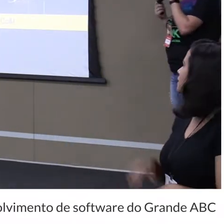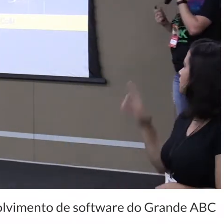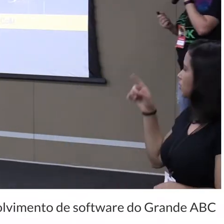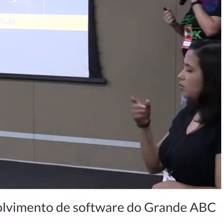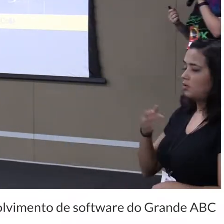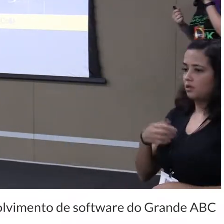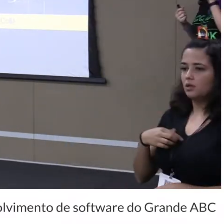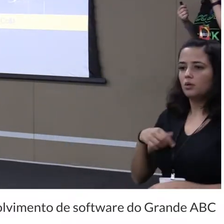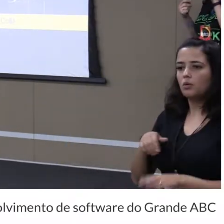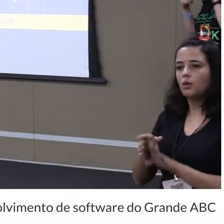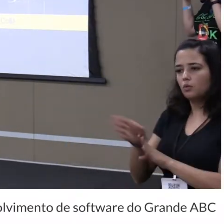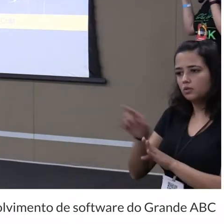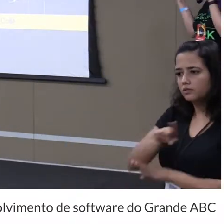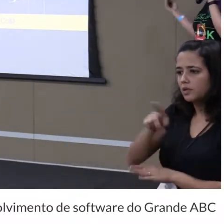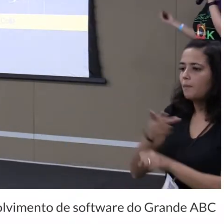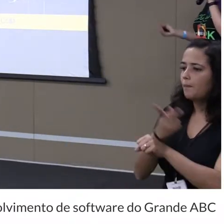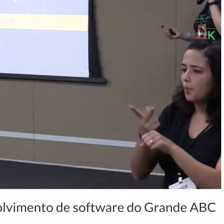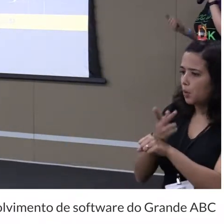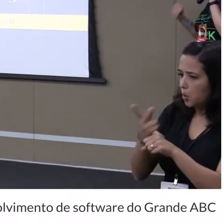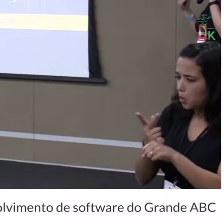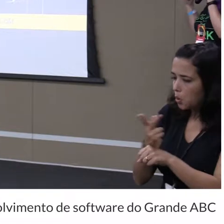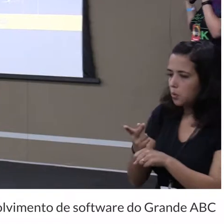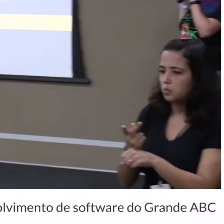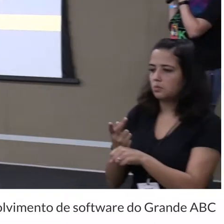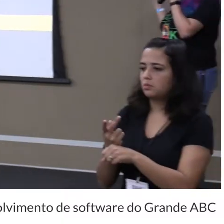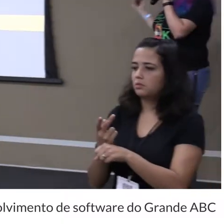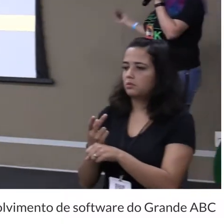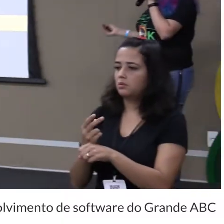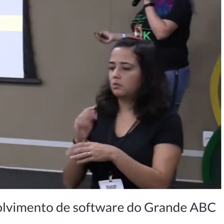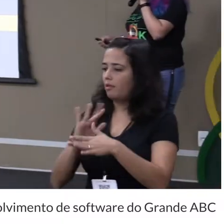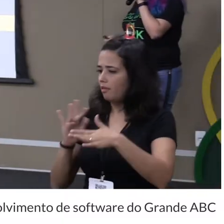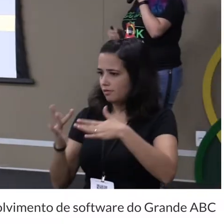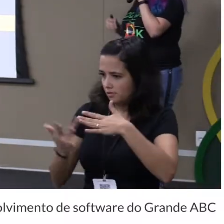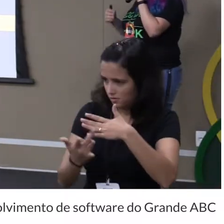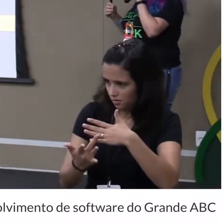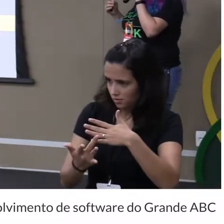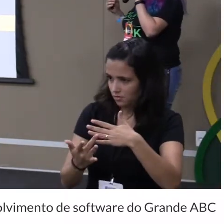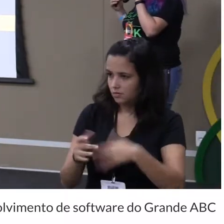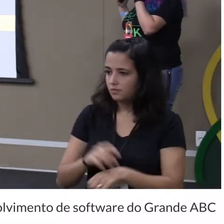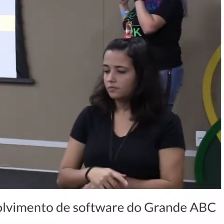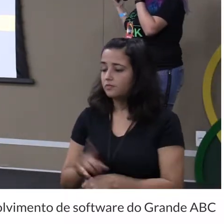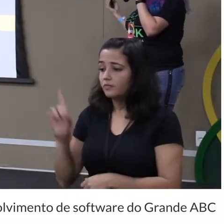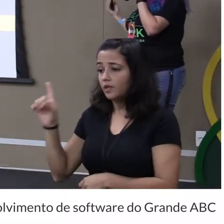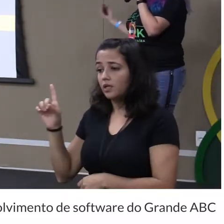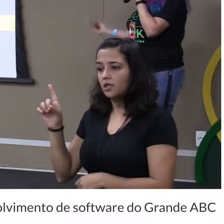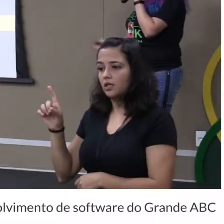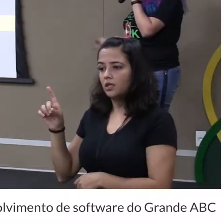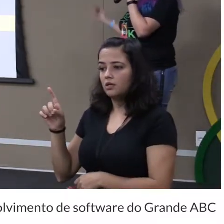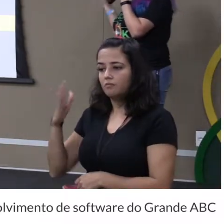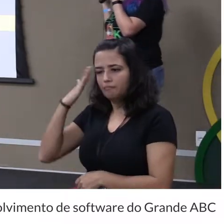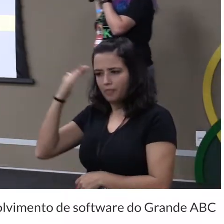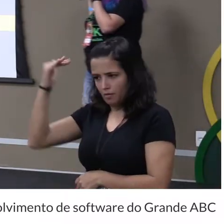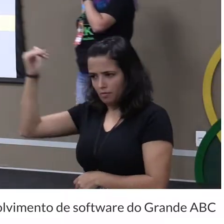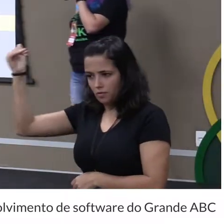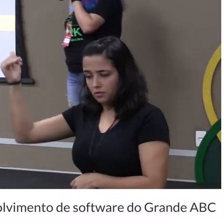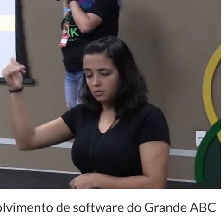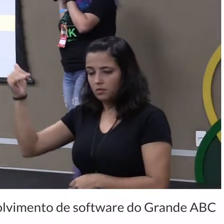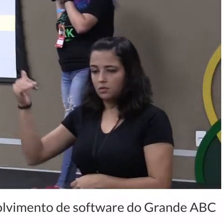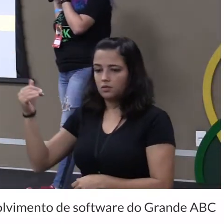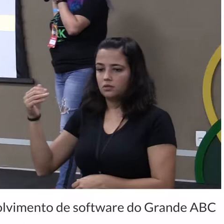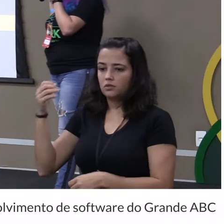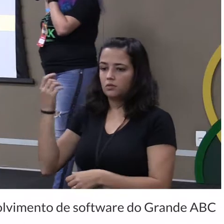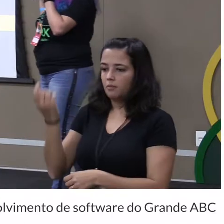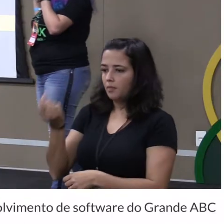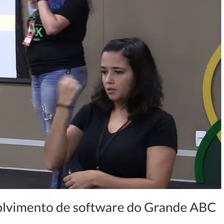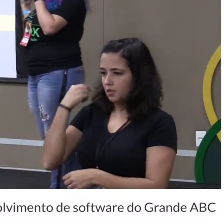Rocha eu recomendo vocês que vocês procurem depois no Twitter procurem talcos dele ele foi um dos grandes nomes já de uns anos